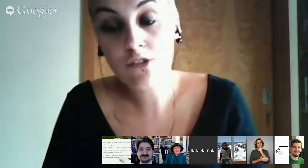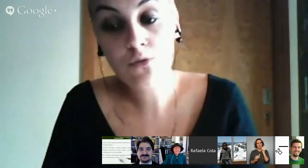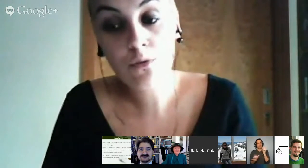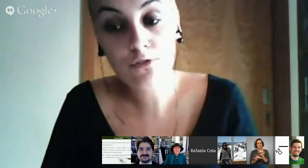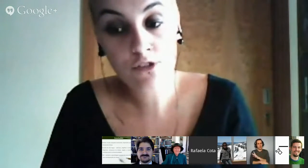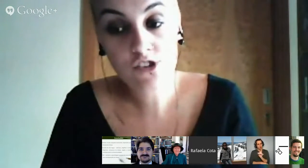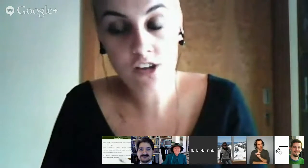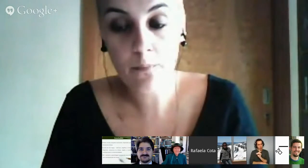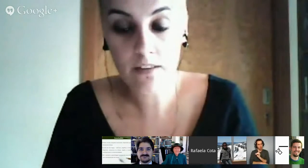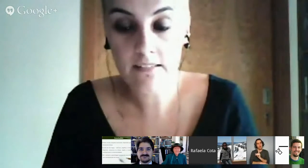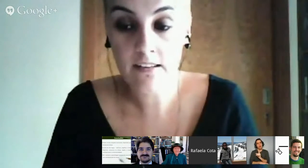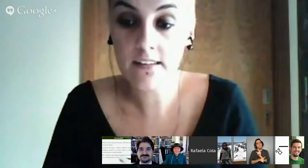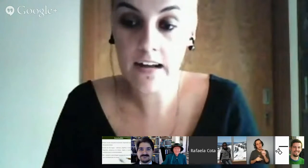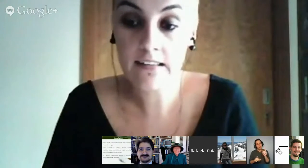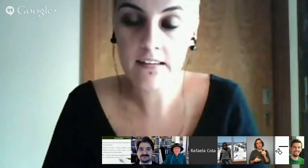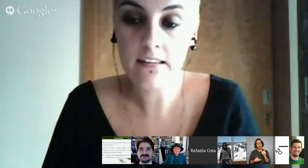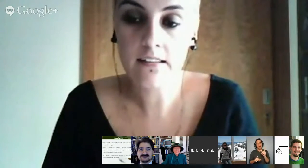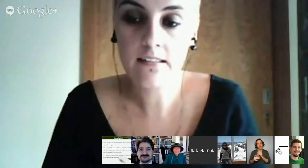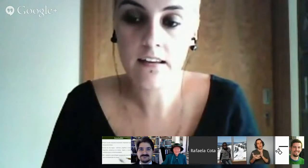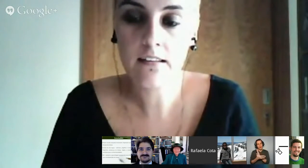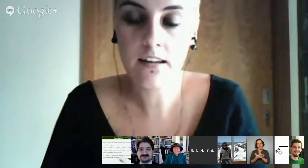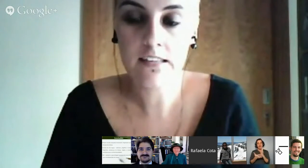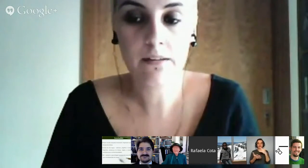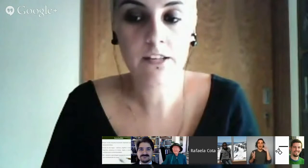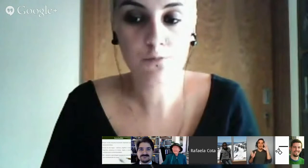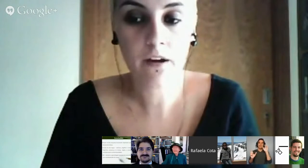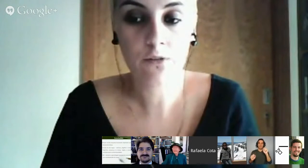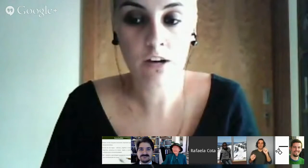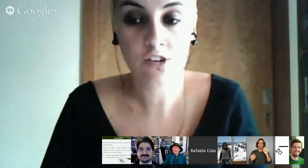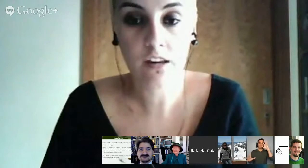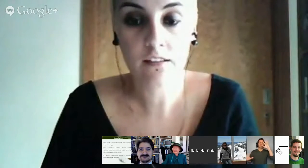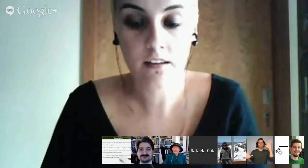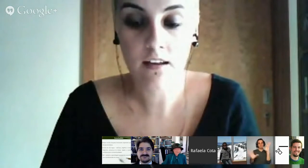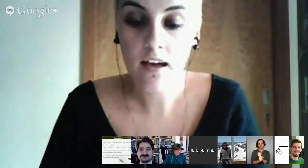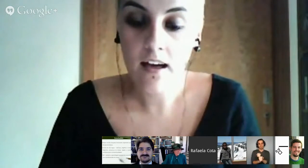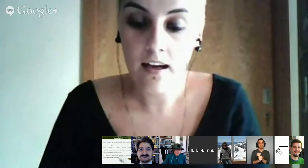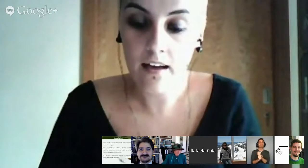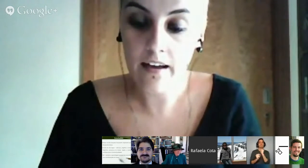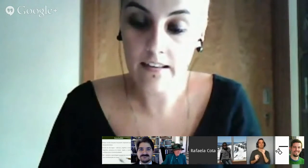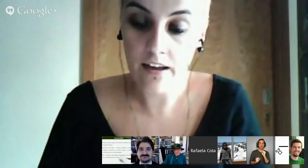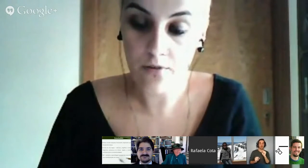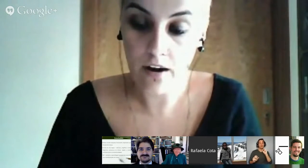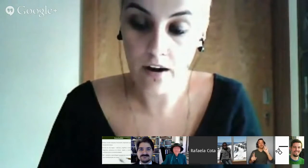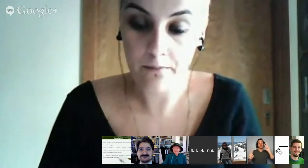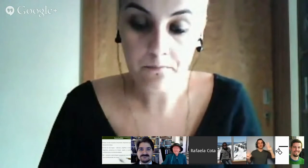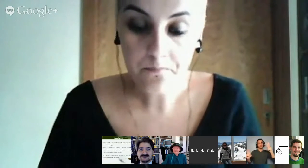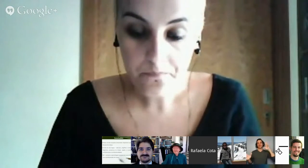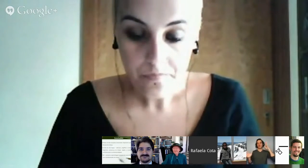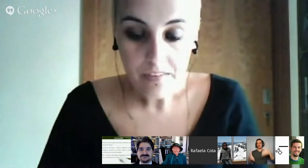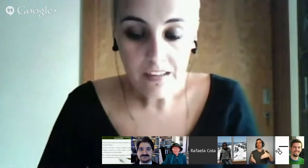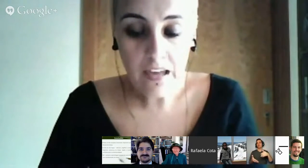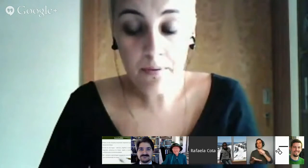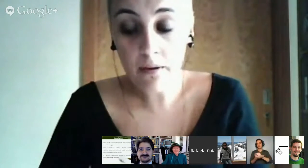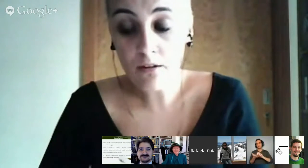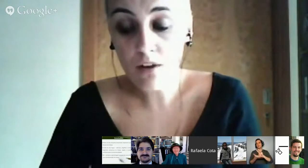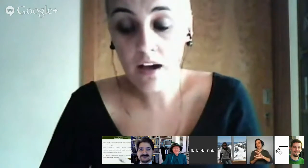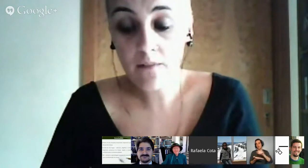algumas conclusões que já podem ser tiradas e que dizem diretamente respeito à escrita em signwriting em primeiro lugar